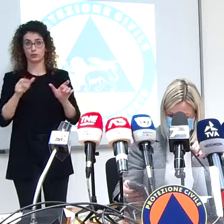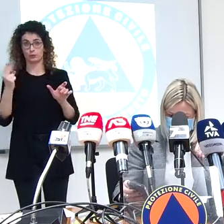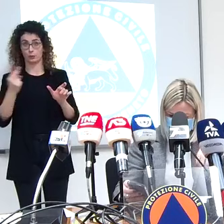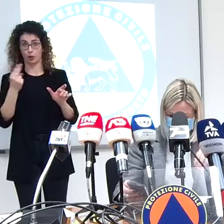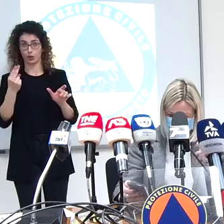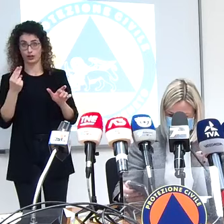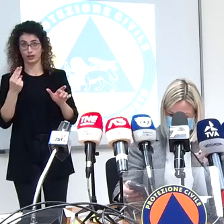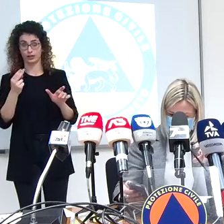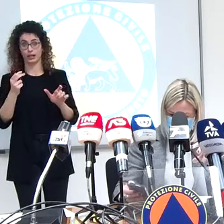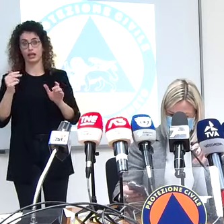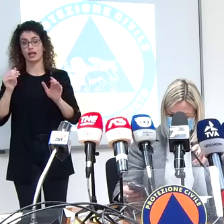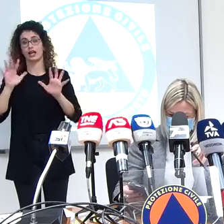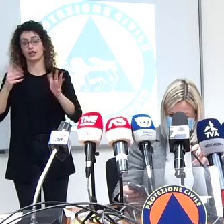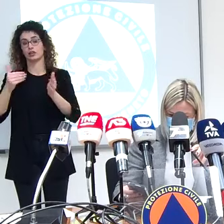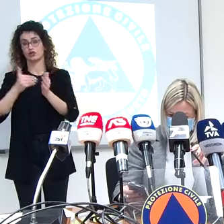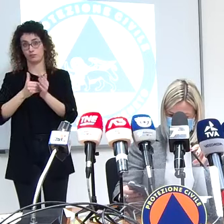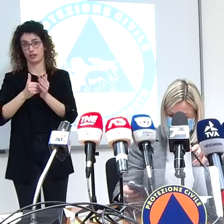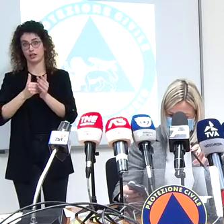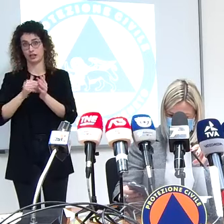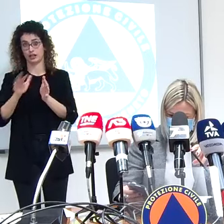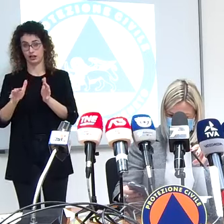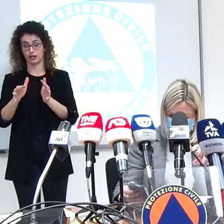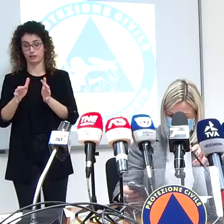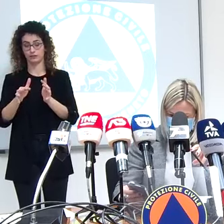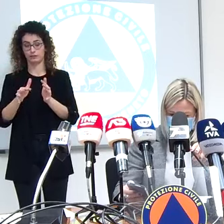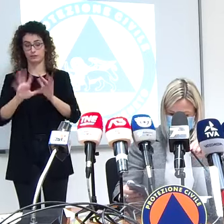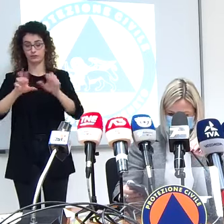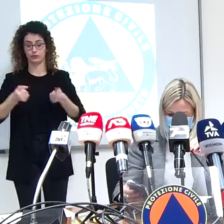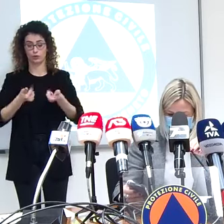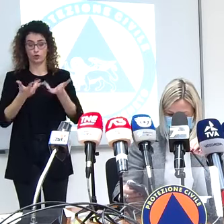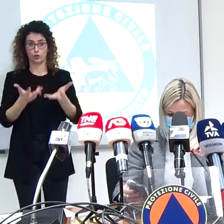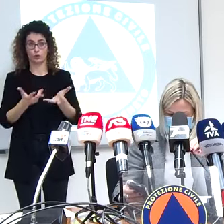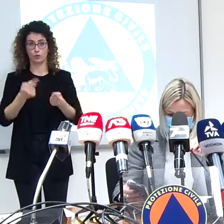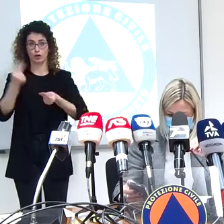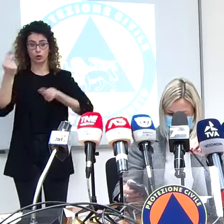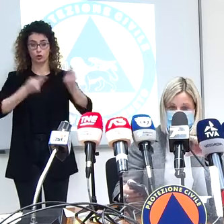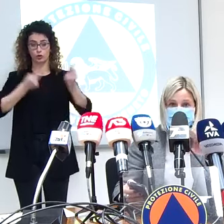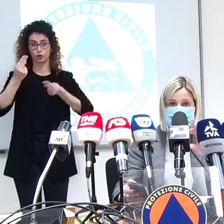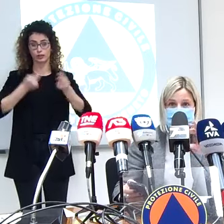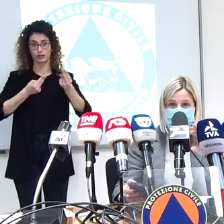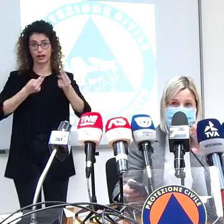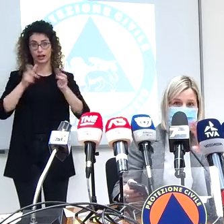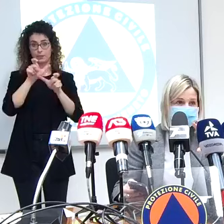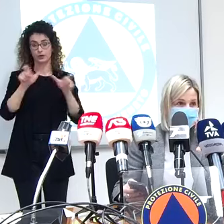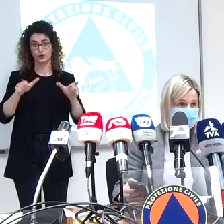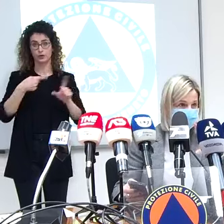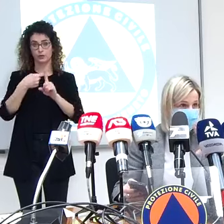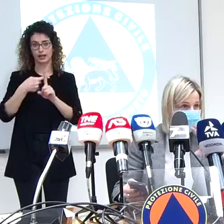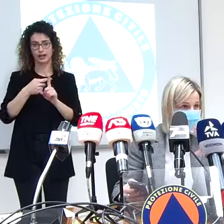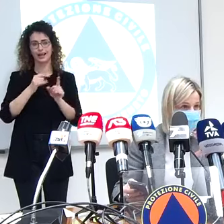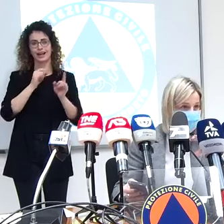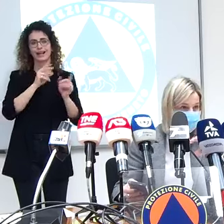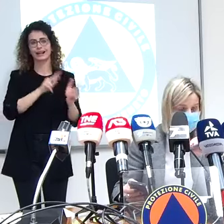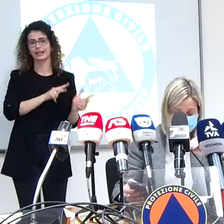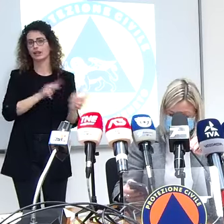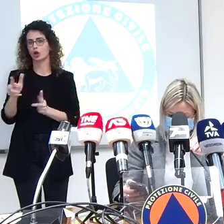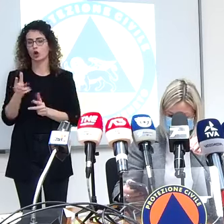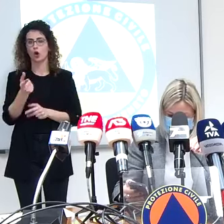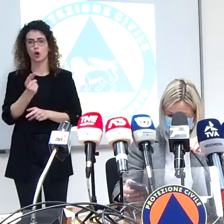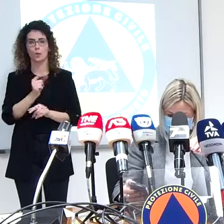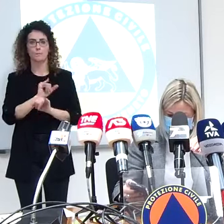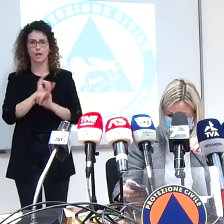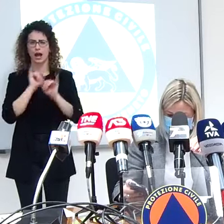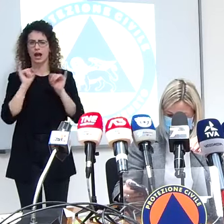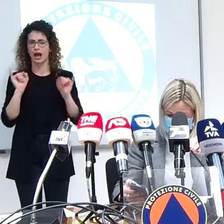noi abbiamo un dato che il totale dei positivi mai ricoverati oggi